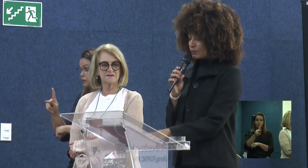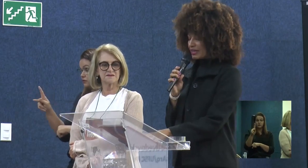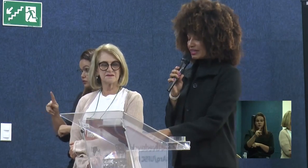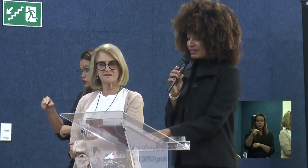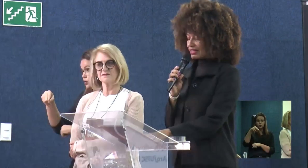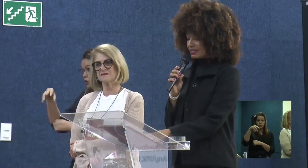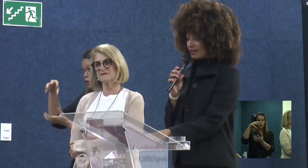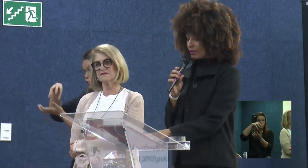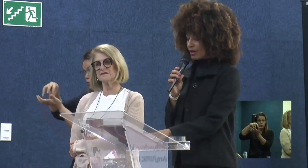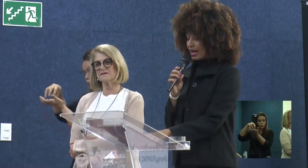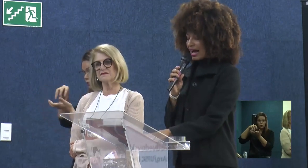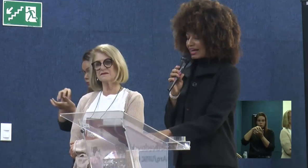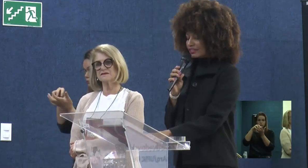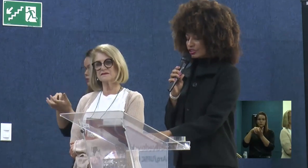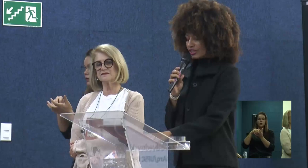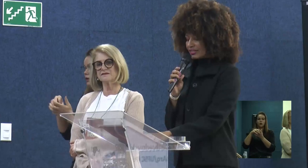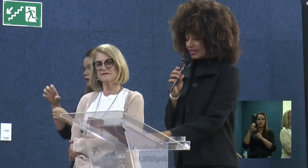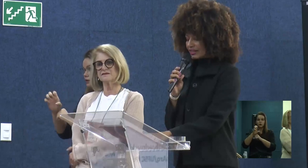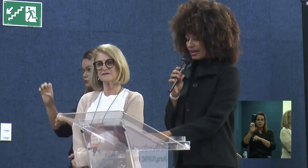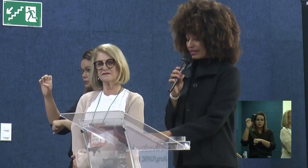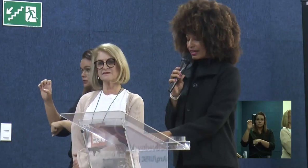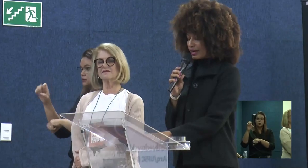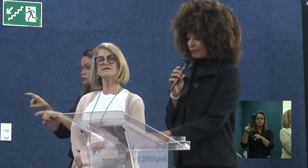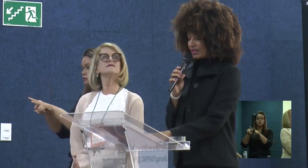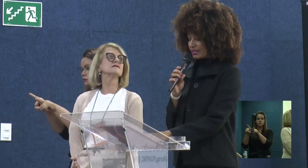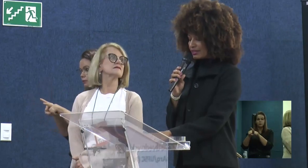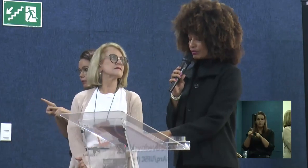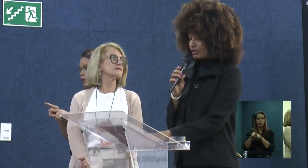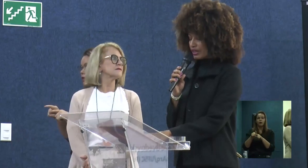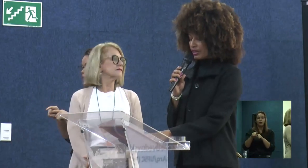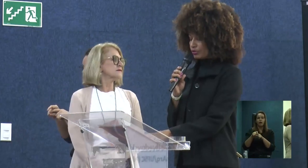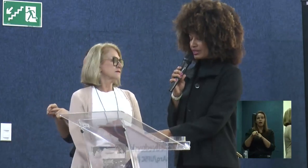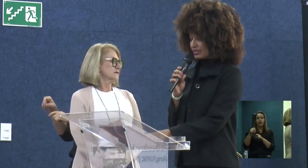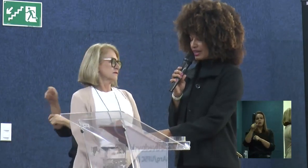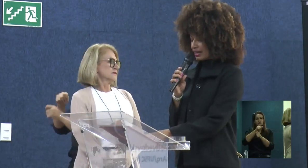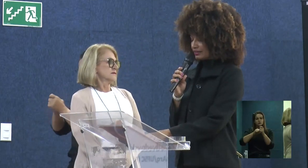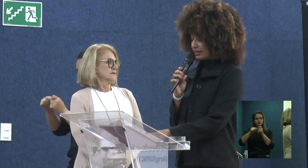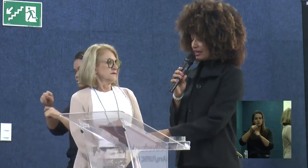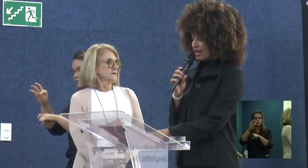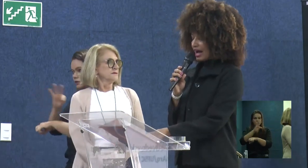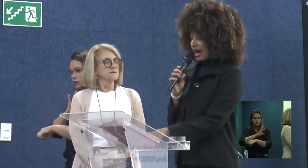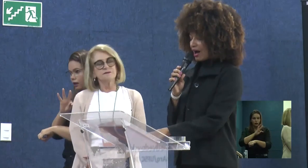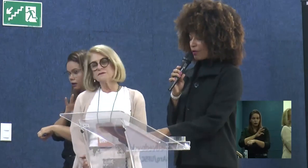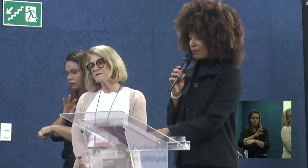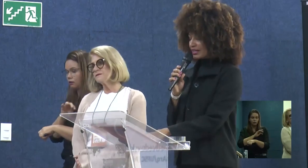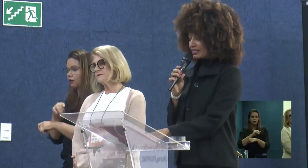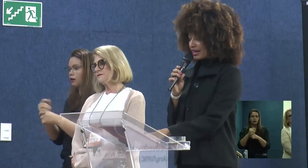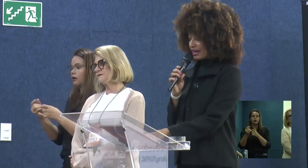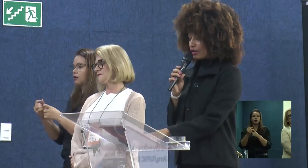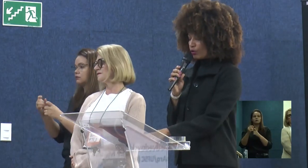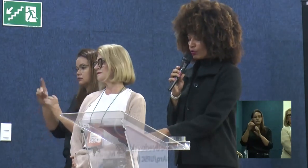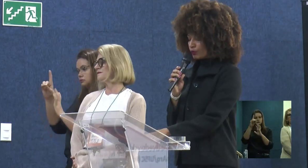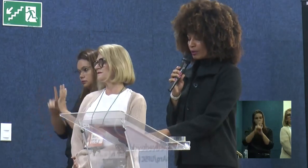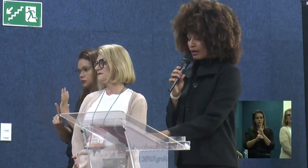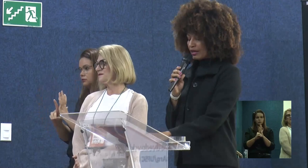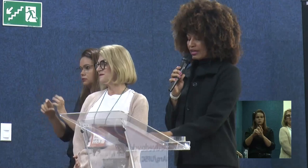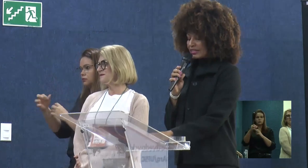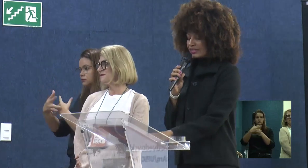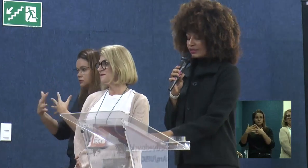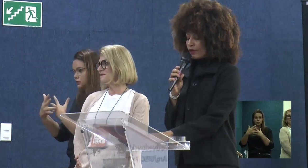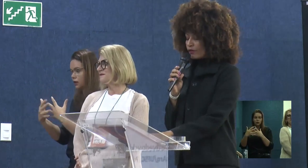nucleada da Especialização Assistência Técnica em Habitação e Direito à Cidade, RAU, mas é